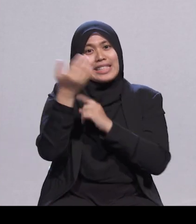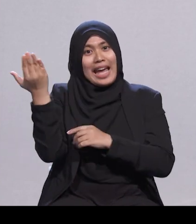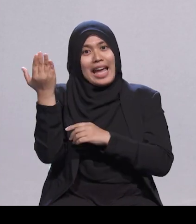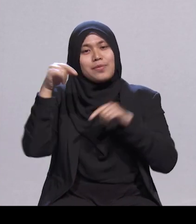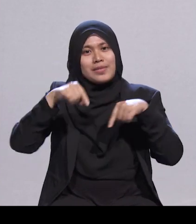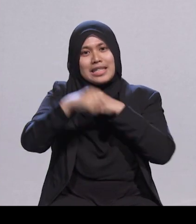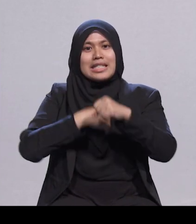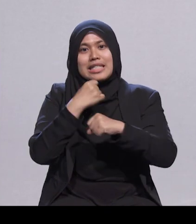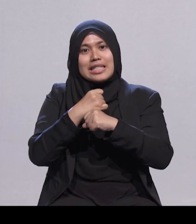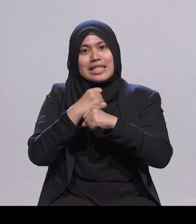dan berwarna-warni.